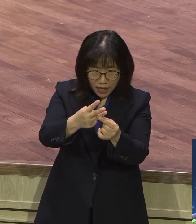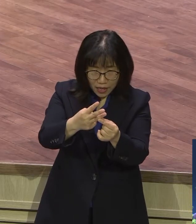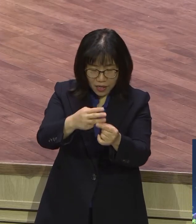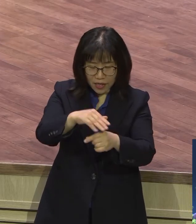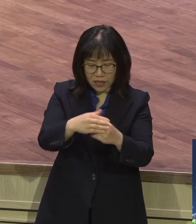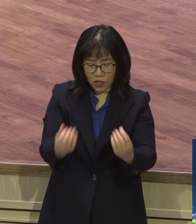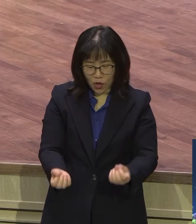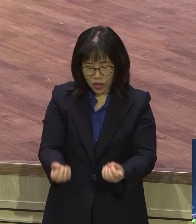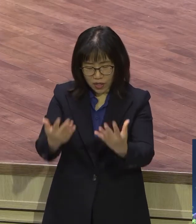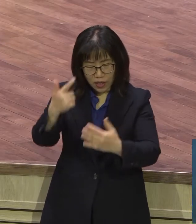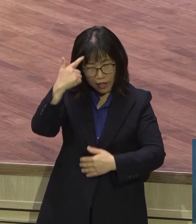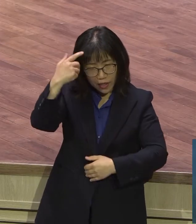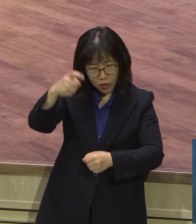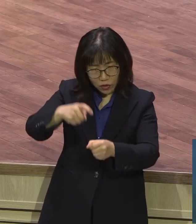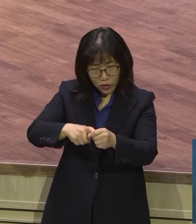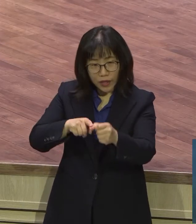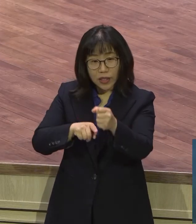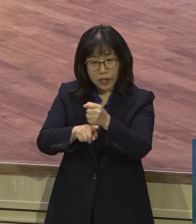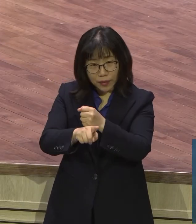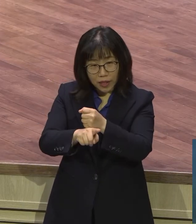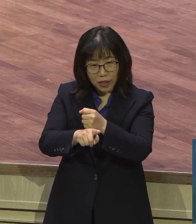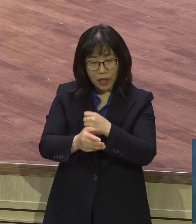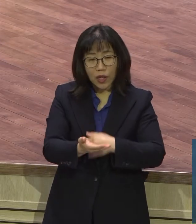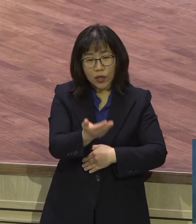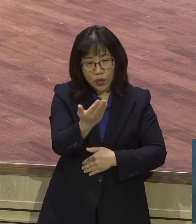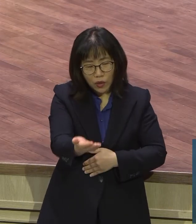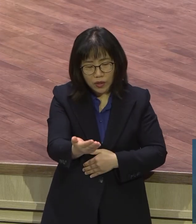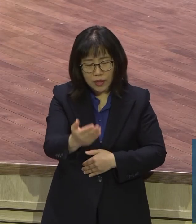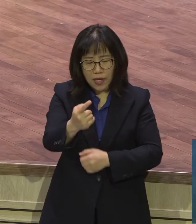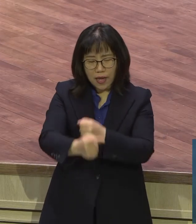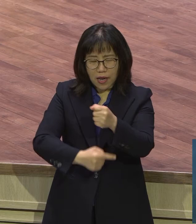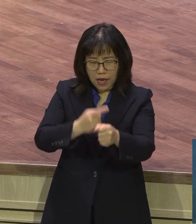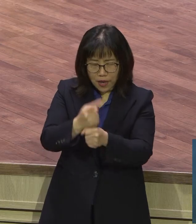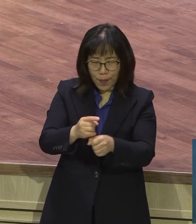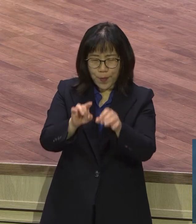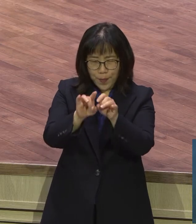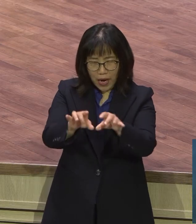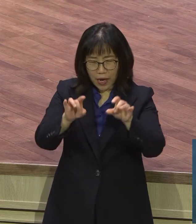14절입니다. 너는 매년 세분 내게 절귀를 지킬지니라.